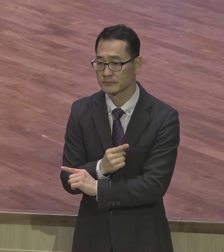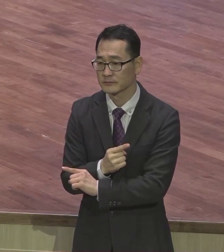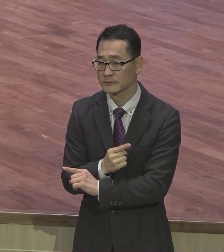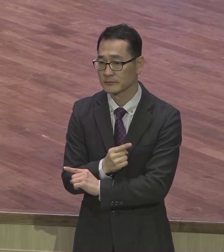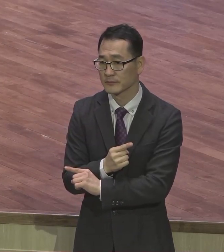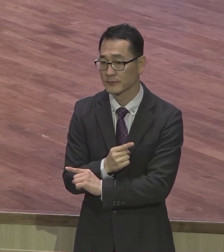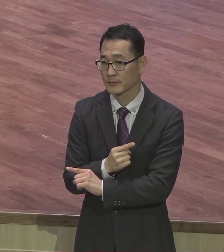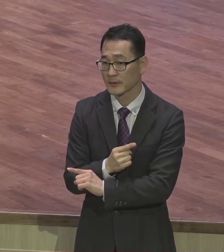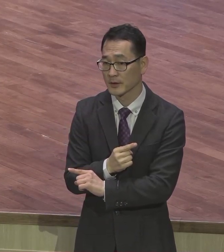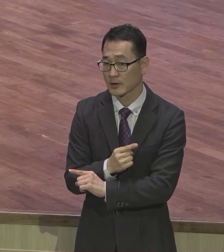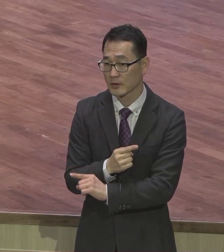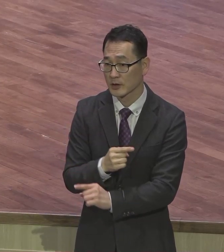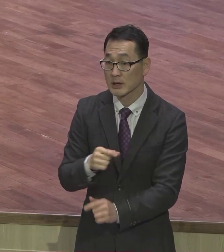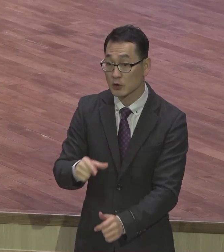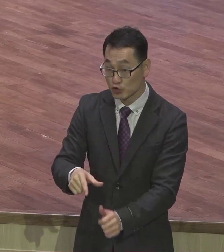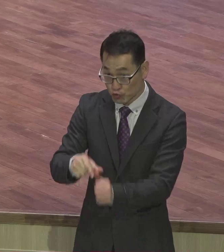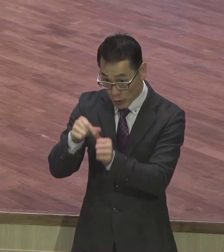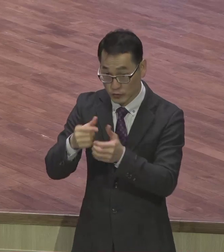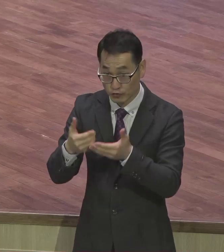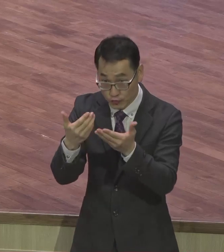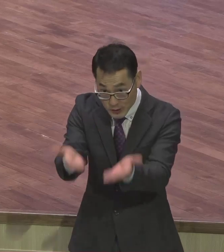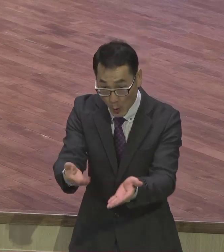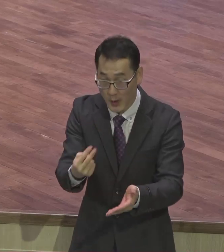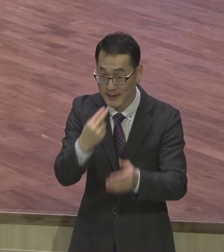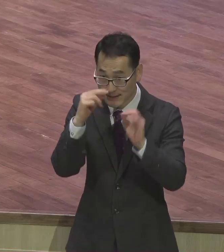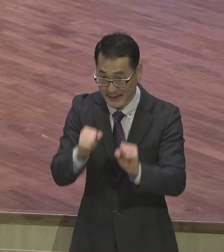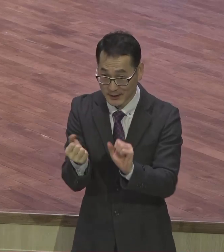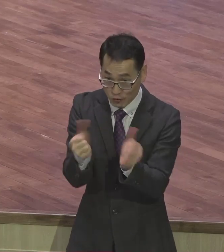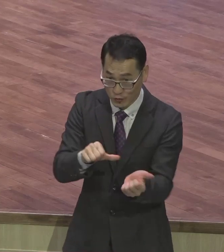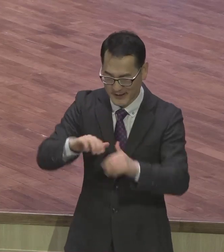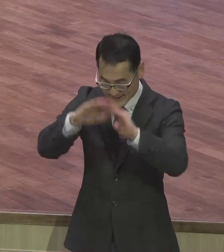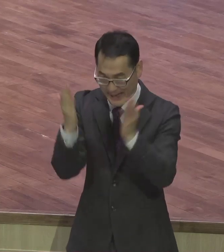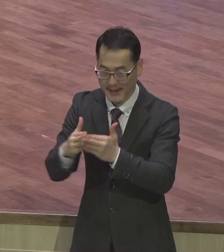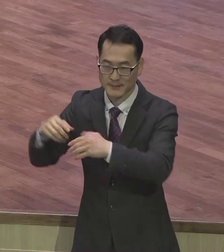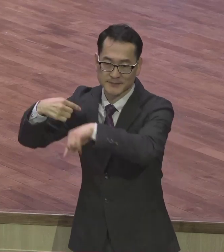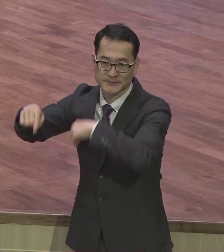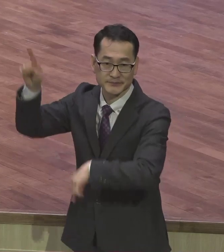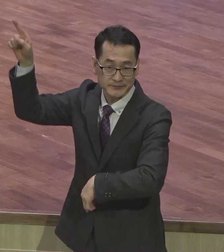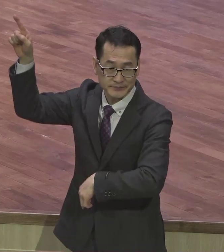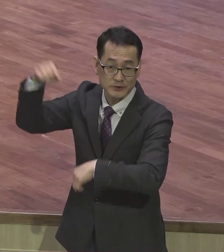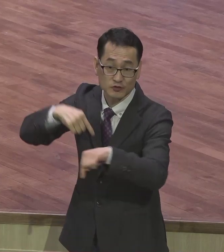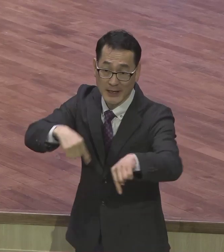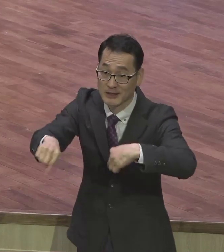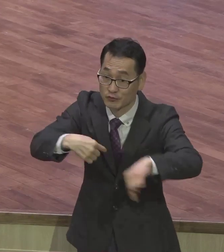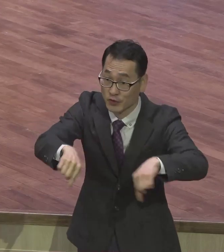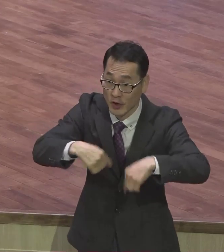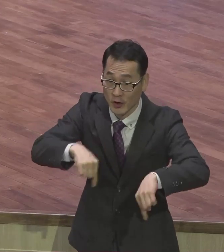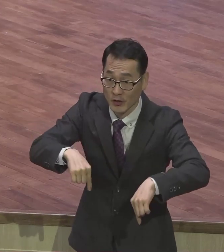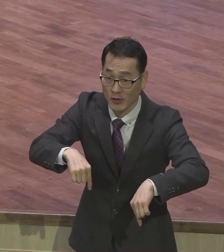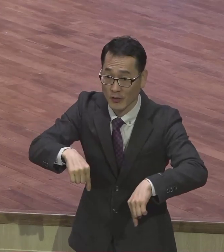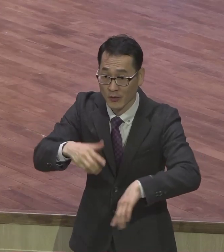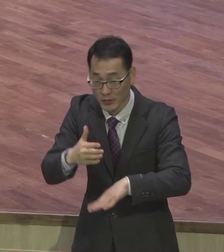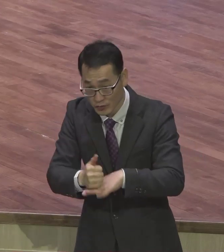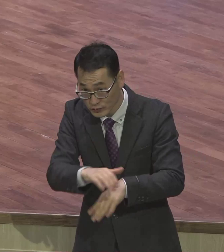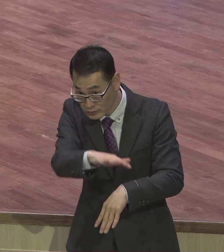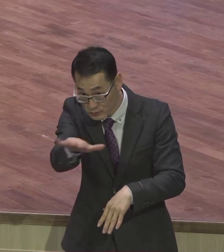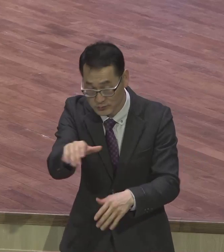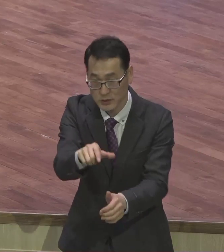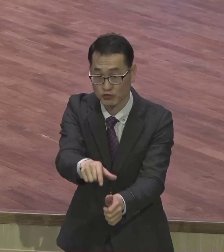생과사 생사를 조언하신 하나님께서 우리를 이렇게 구원해줘서 하나님 자고로 구원의 길로 인도해